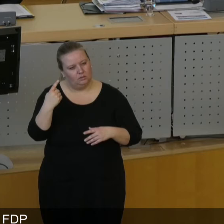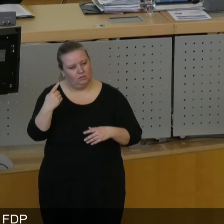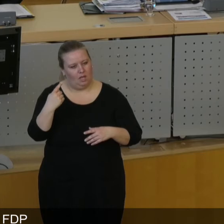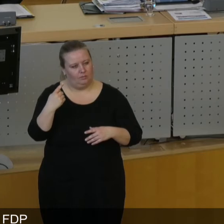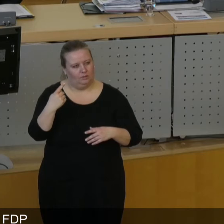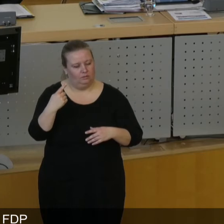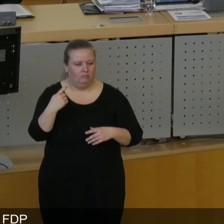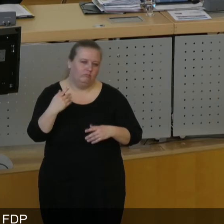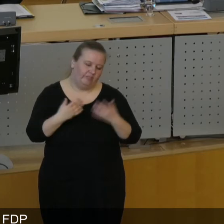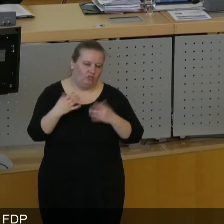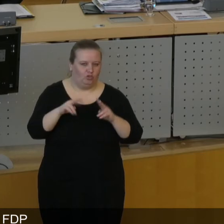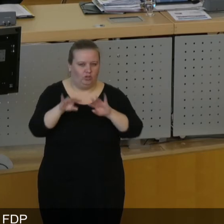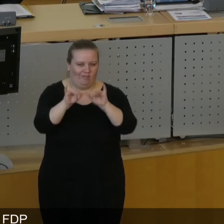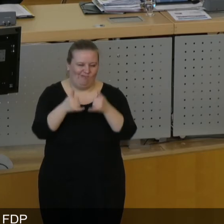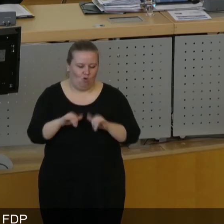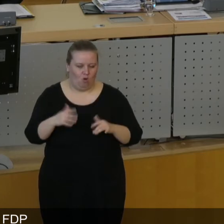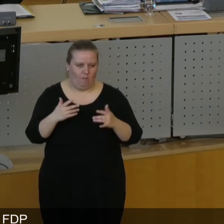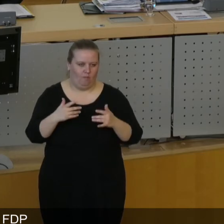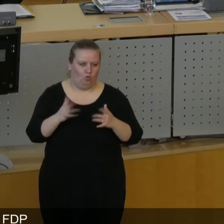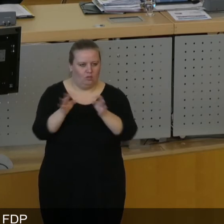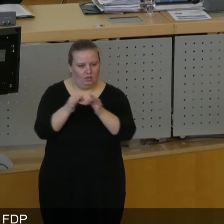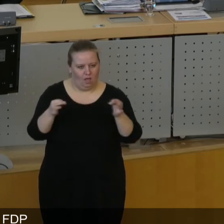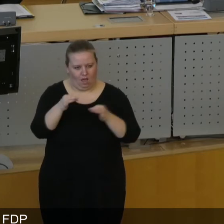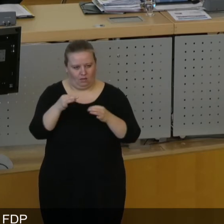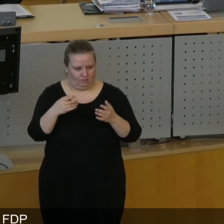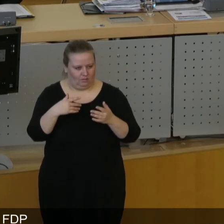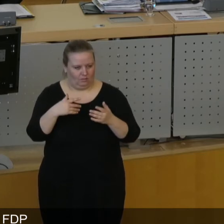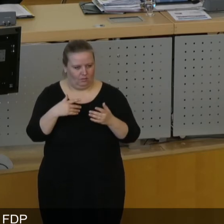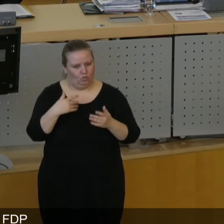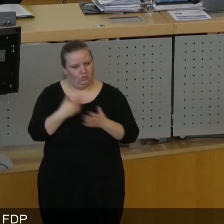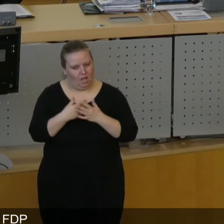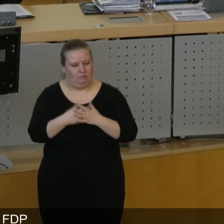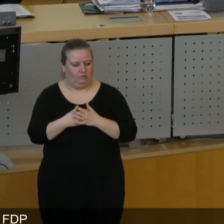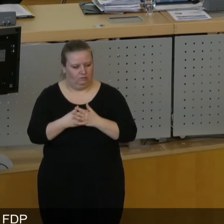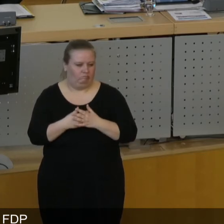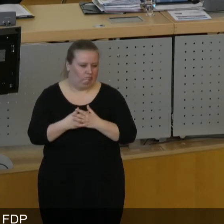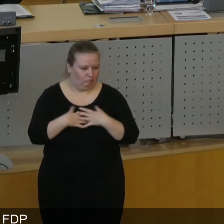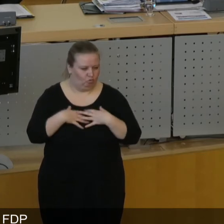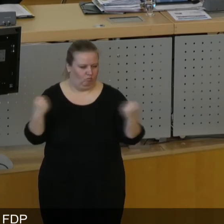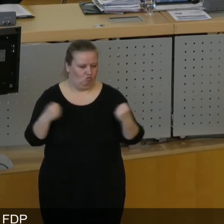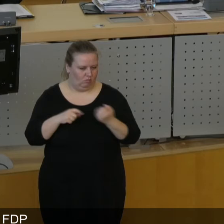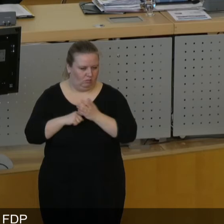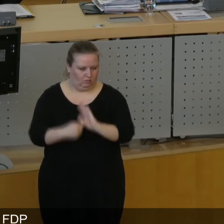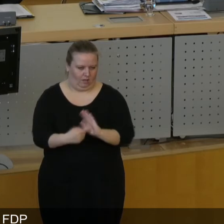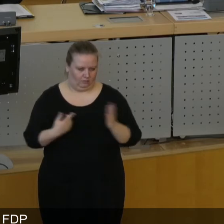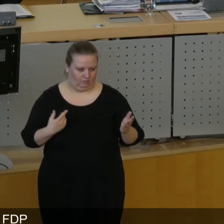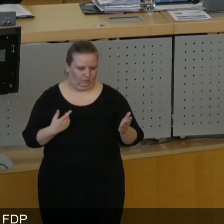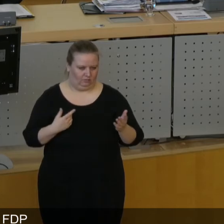unpassender Weise und vielleicht auch am unpassenden Tag der Woche ihren Unmut zum Ausdruck bringen.